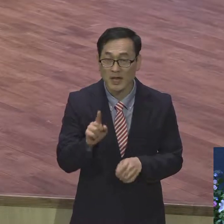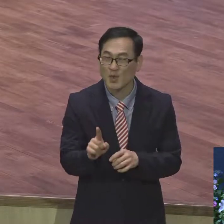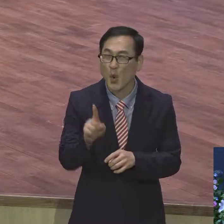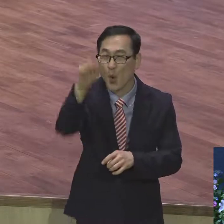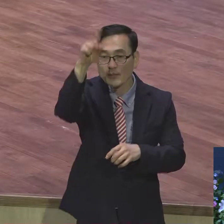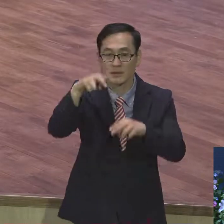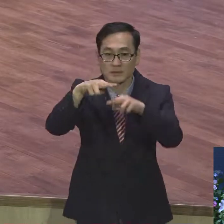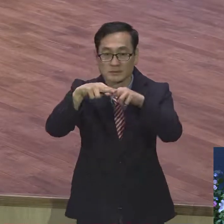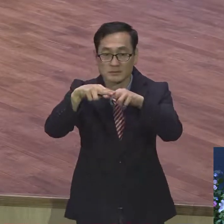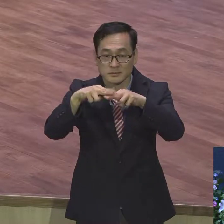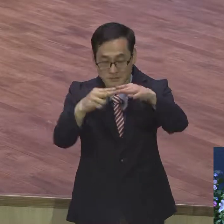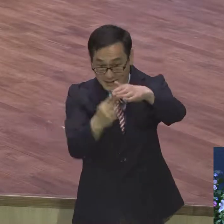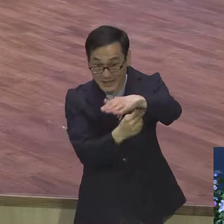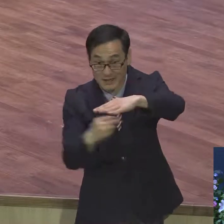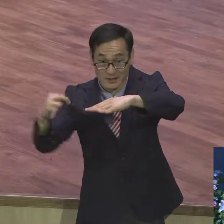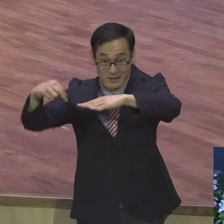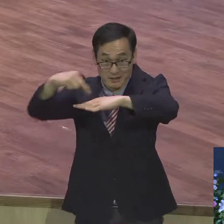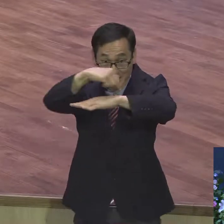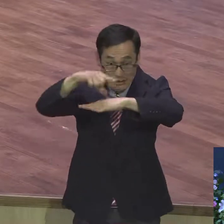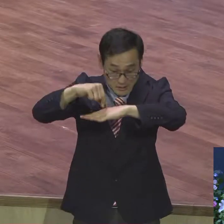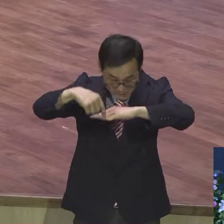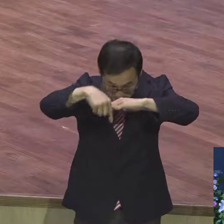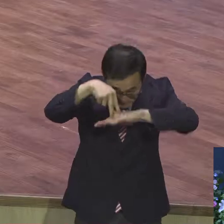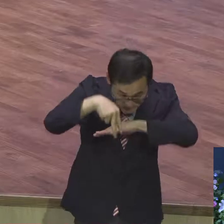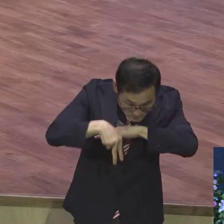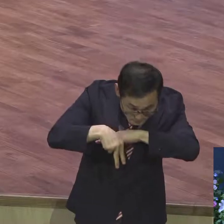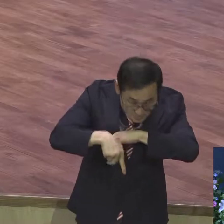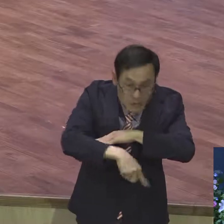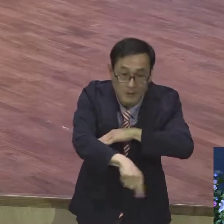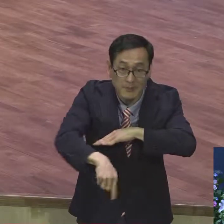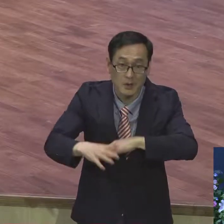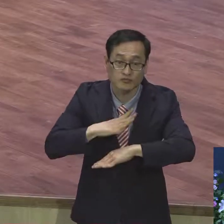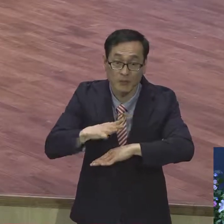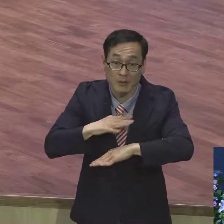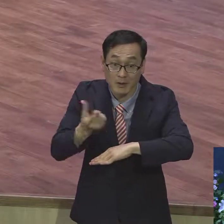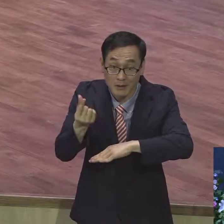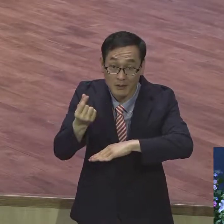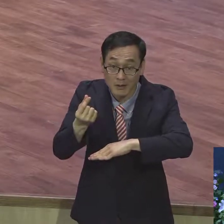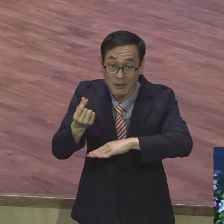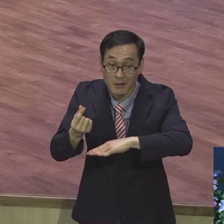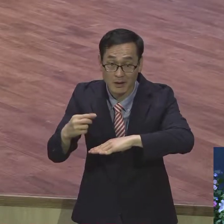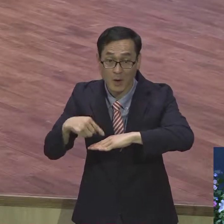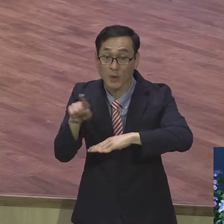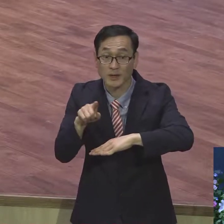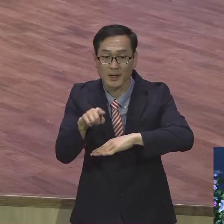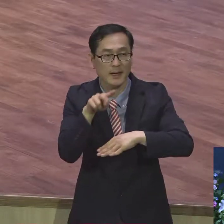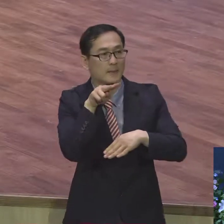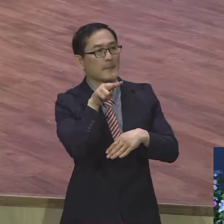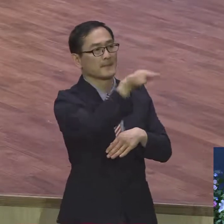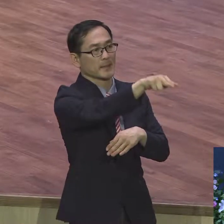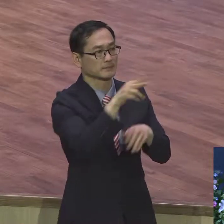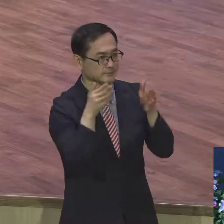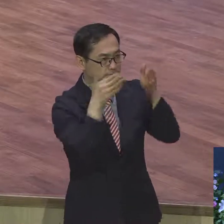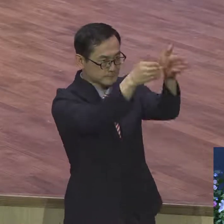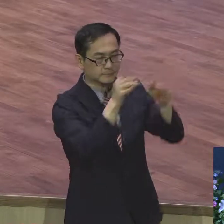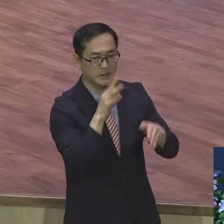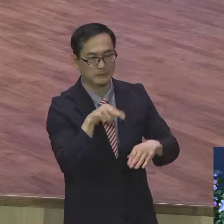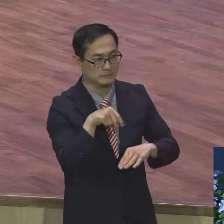여러분요. 자신 바라보고 환경 쳐다보면요. 소망 없어요. 절망입니다. 여러분 자신만 봐도 한심스럽습니다.